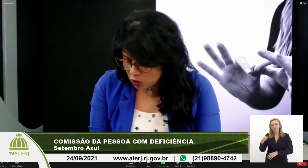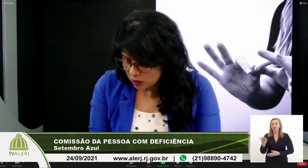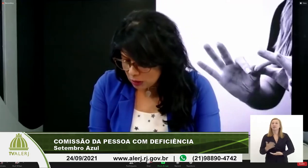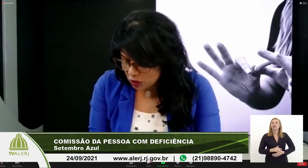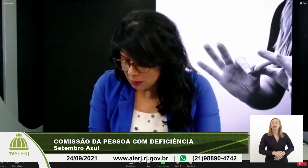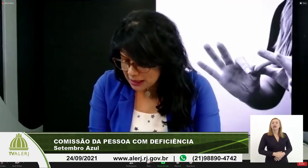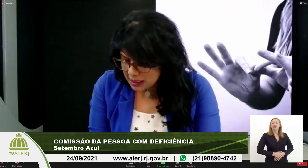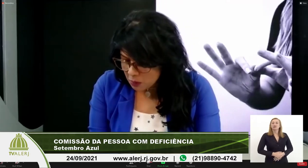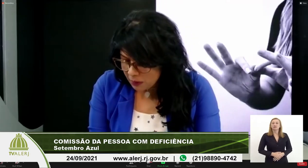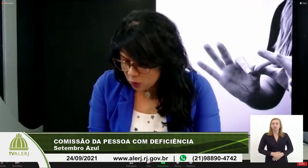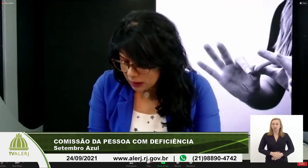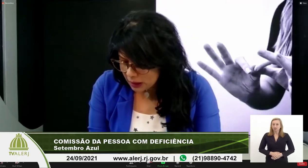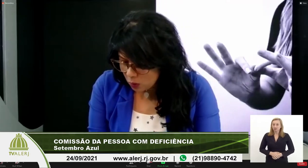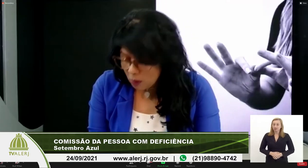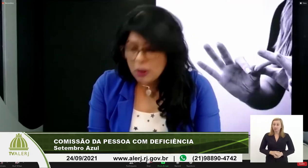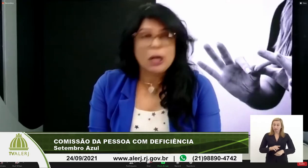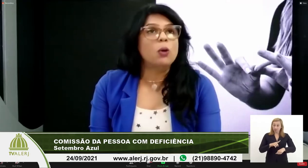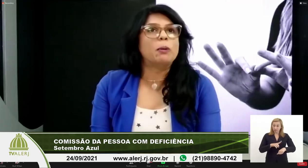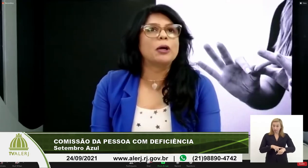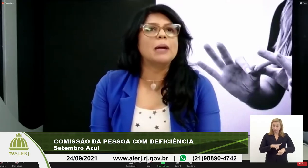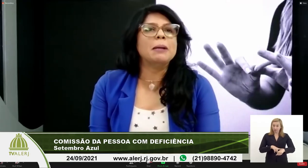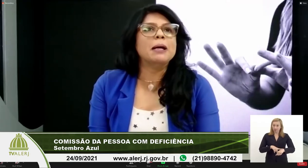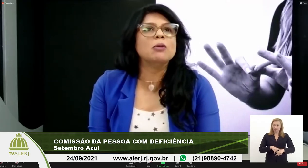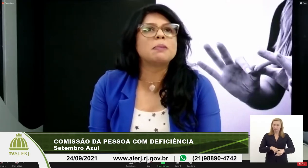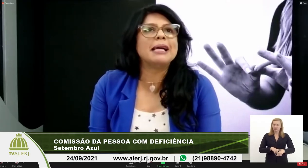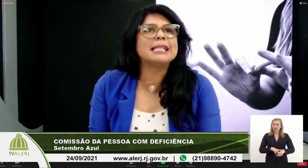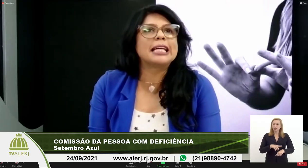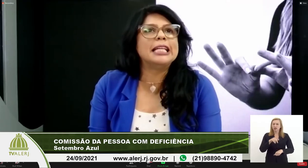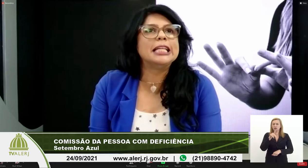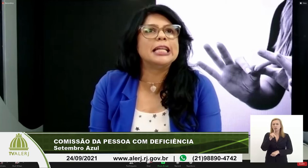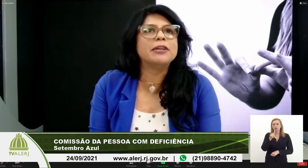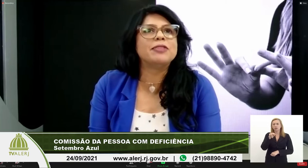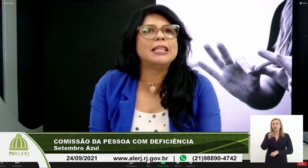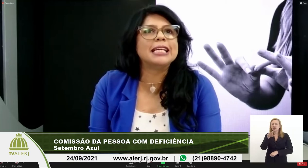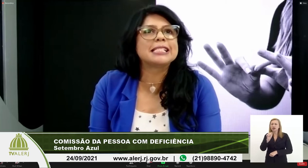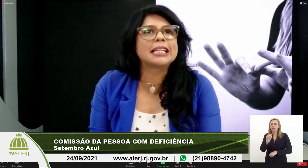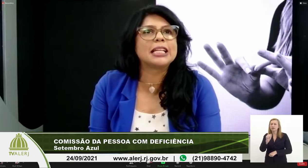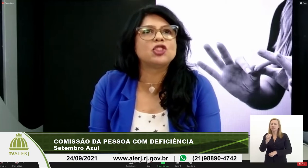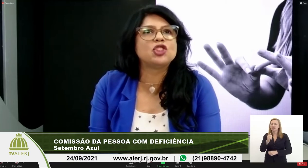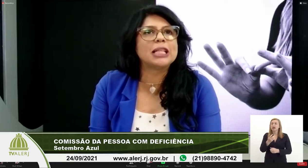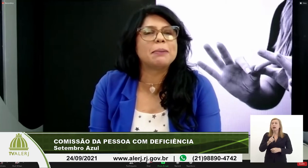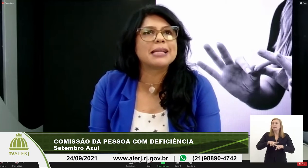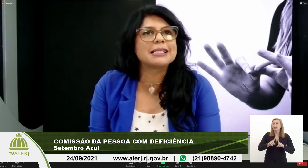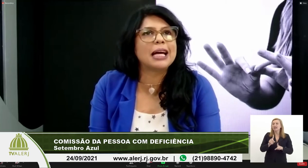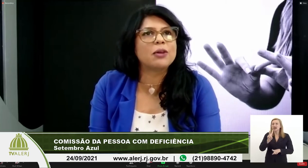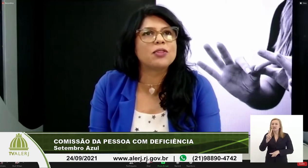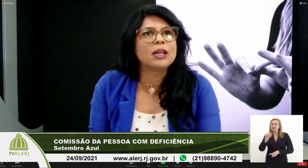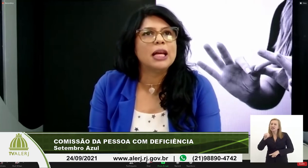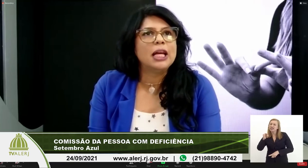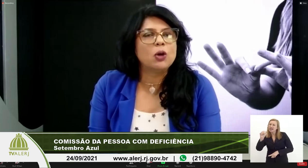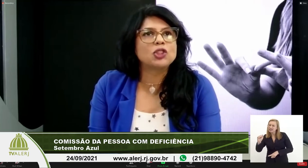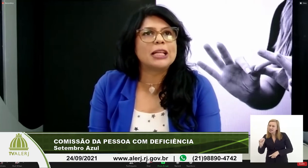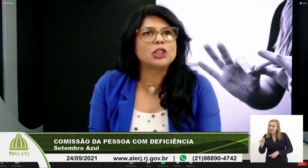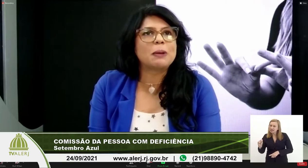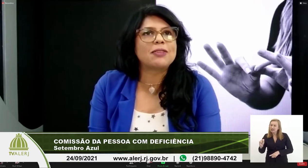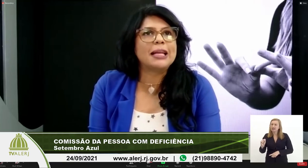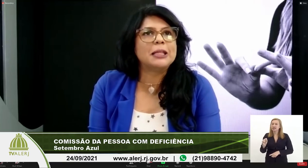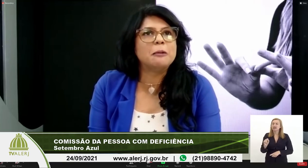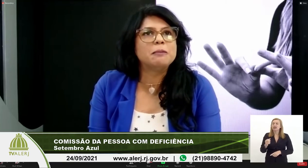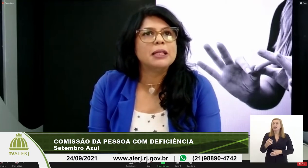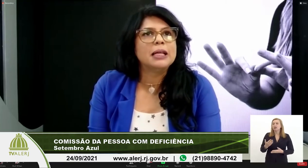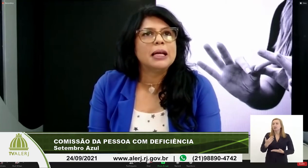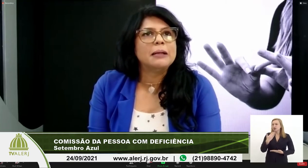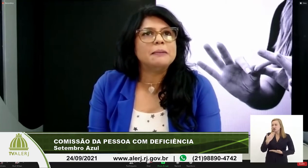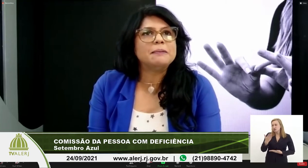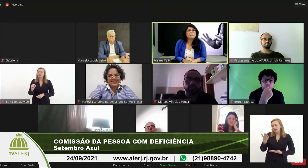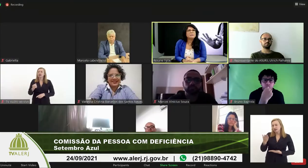nós não estamos nesse momento aqui com o programa em mãos mas a querida Vanessa Cristina Barcelos eu gostaria de passar